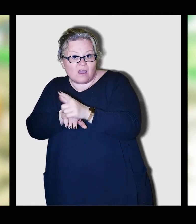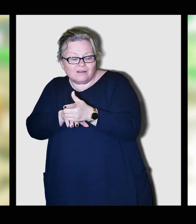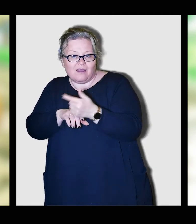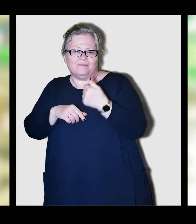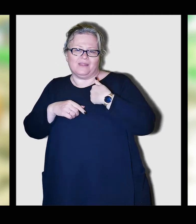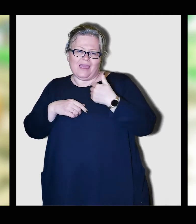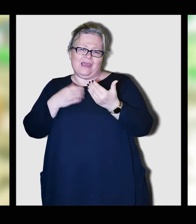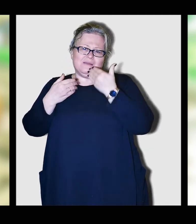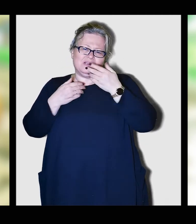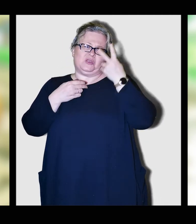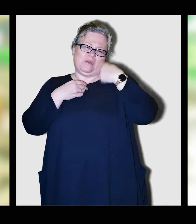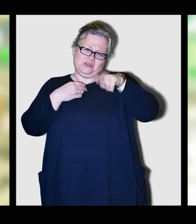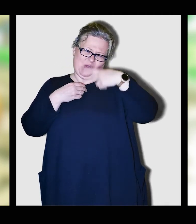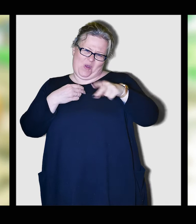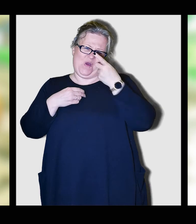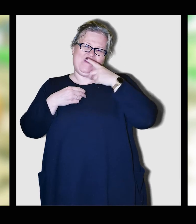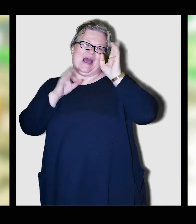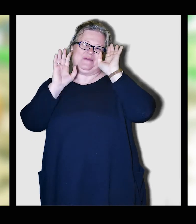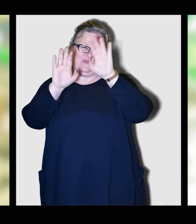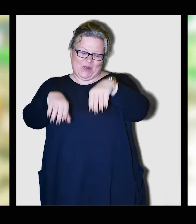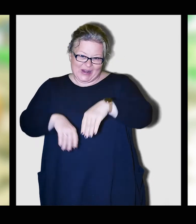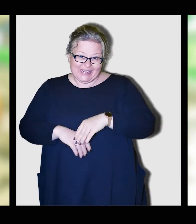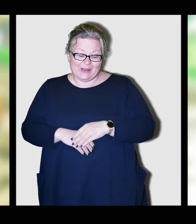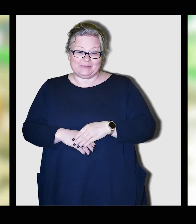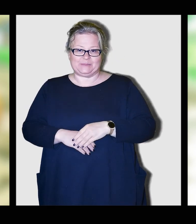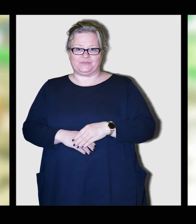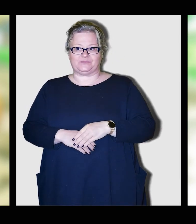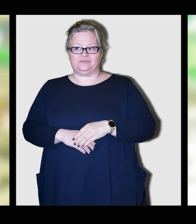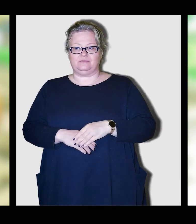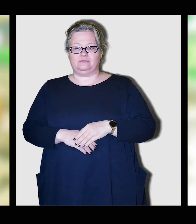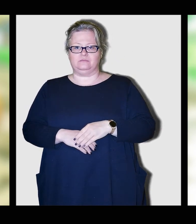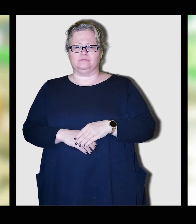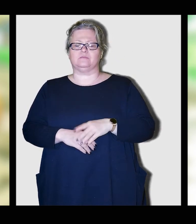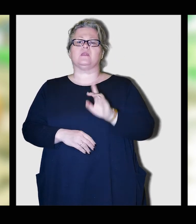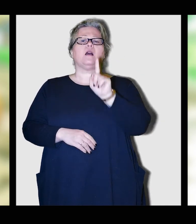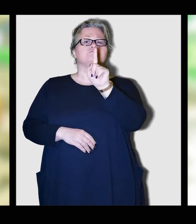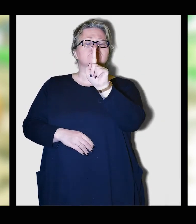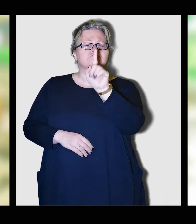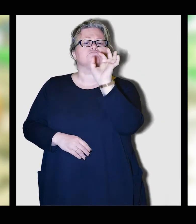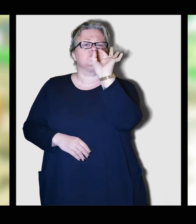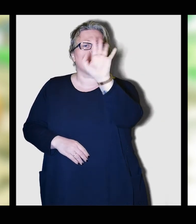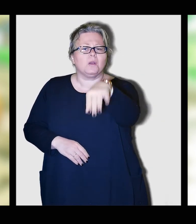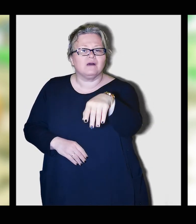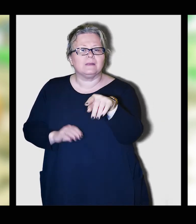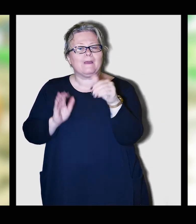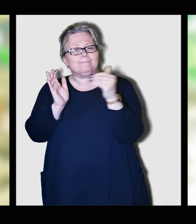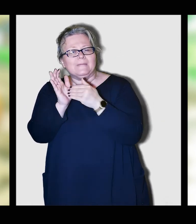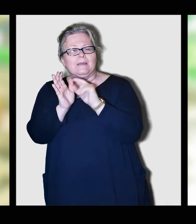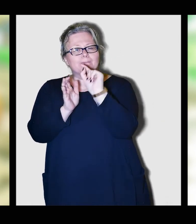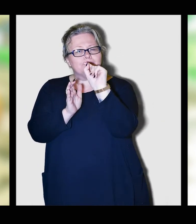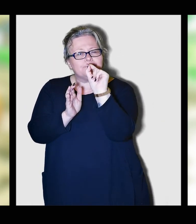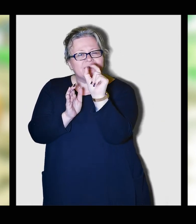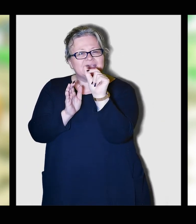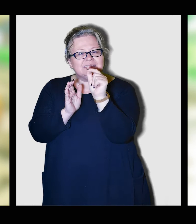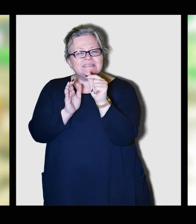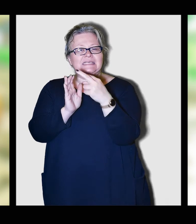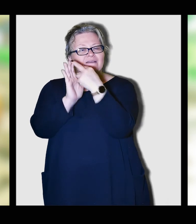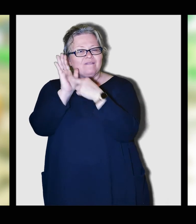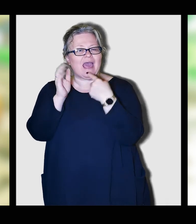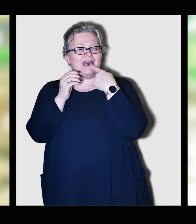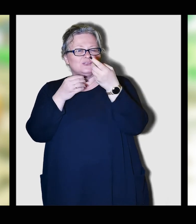Az én mesém is tovább tartott volna. Hát, jól van, na, mondok mégis hozzá egy